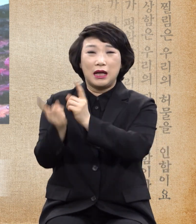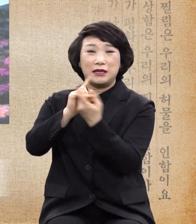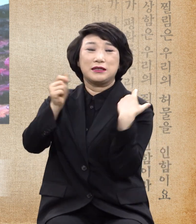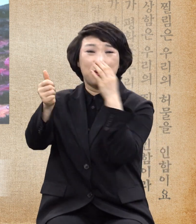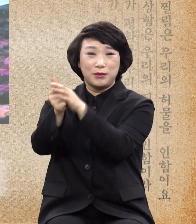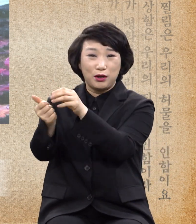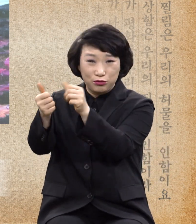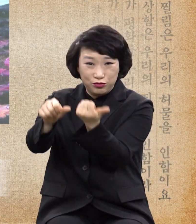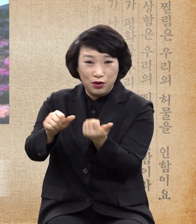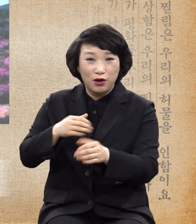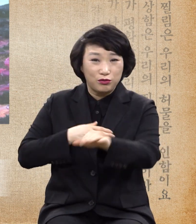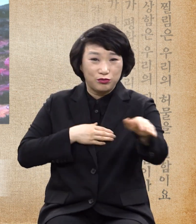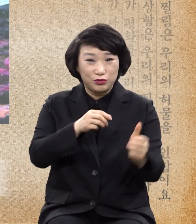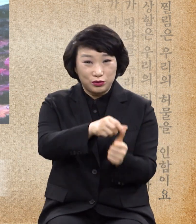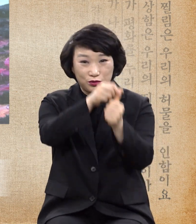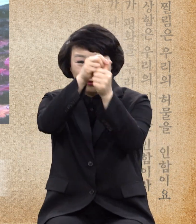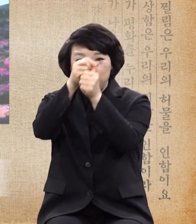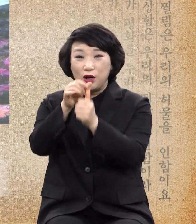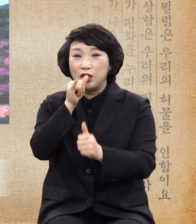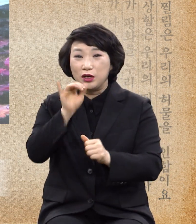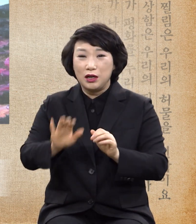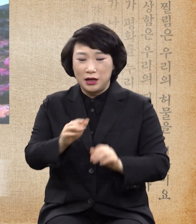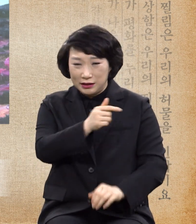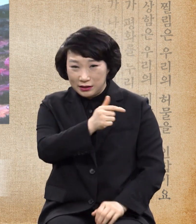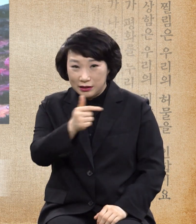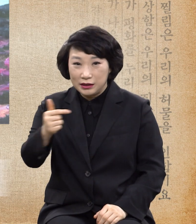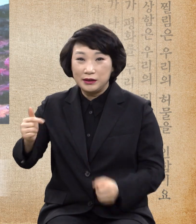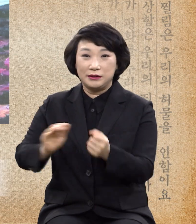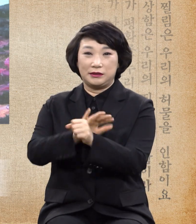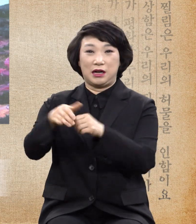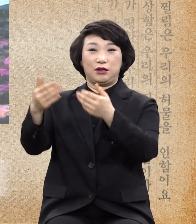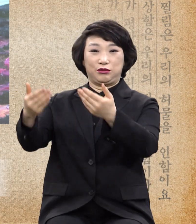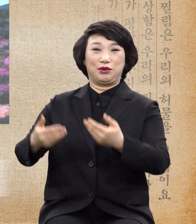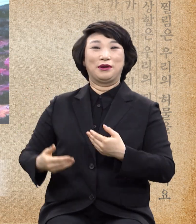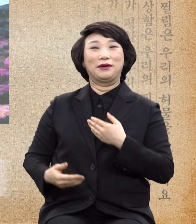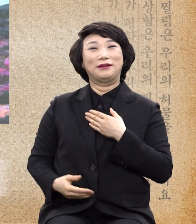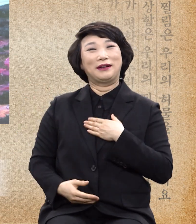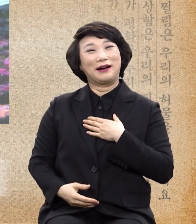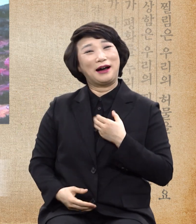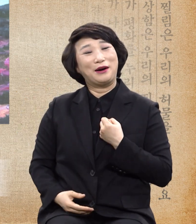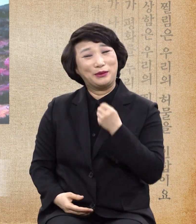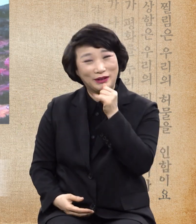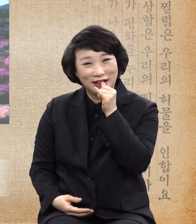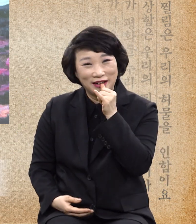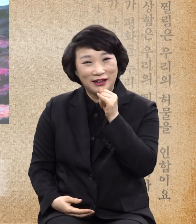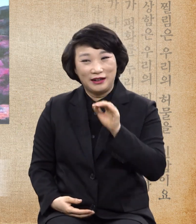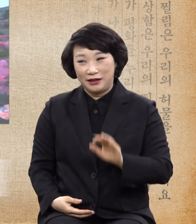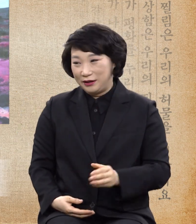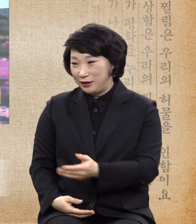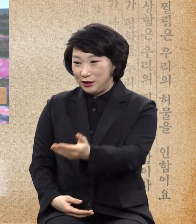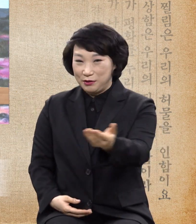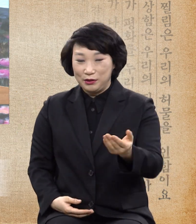살려줘야 되고 이런 어마어마한 사랑을 내게 베푸시니 나도 모르게